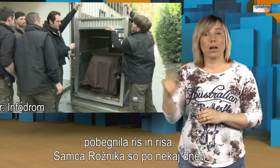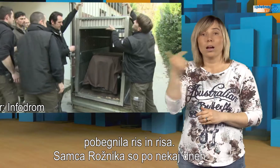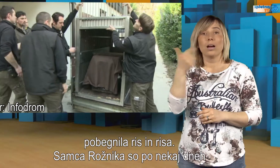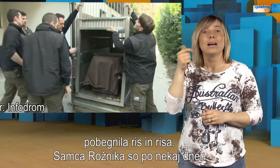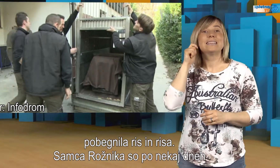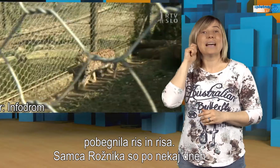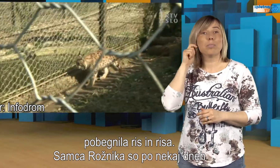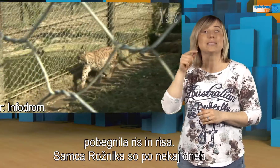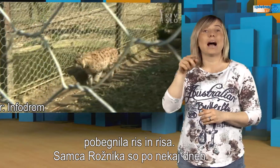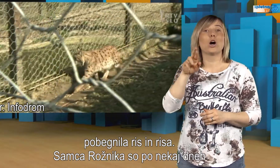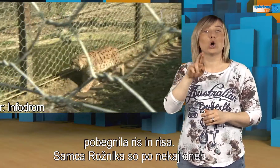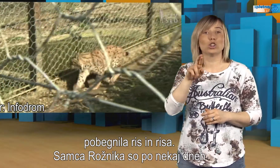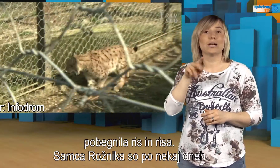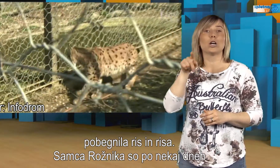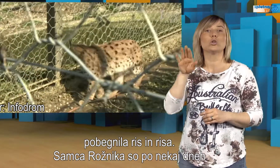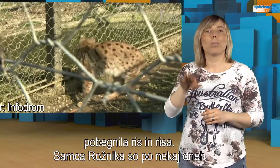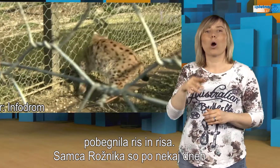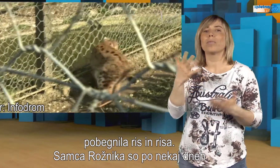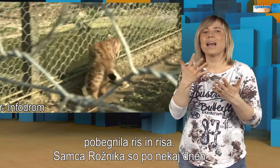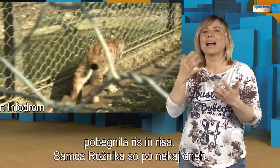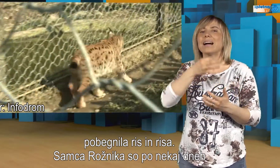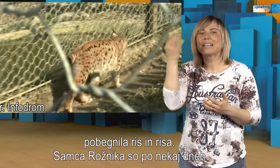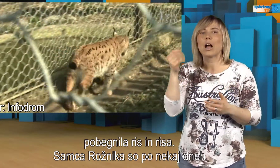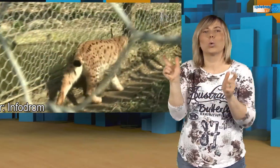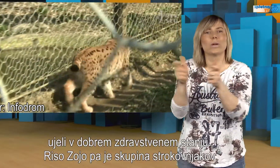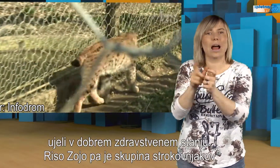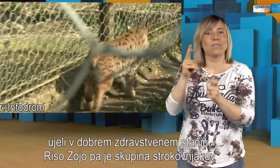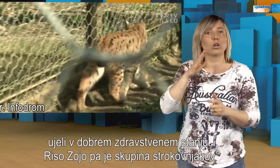Samca rožnika so po nekaj dneh ujeli v dobrem zdravstvenem stanju.